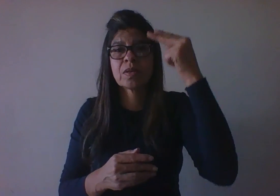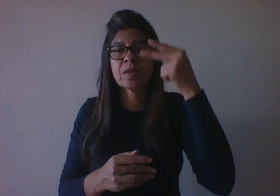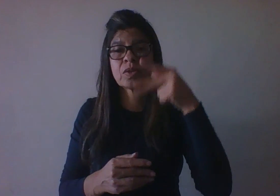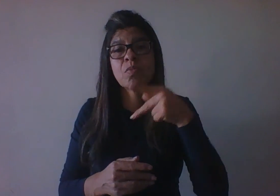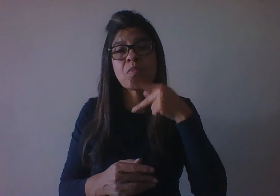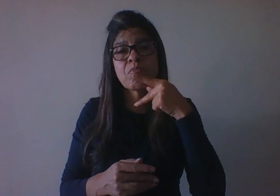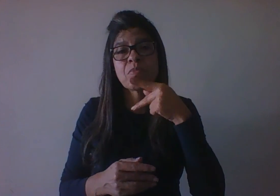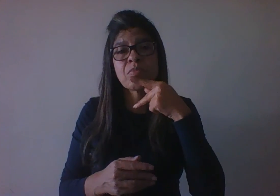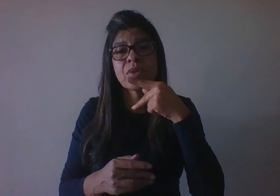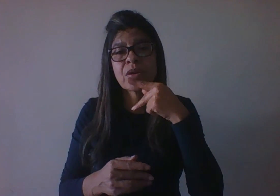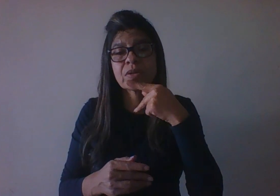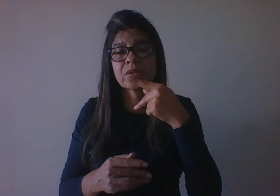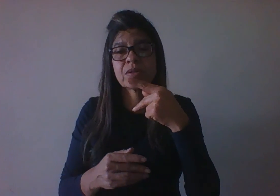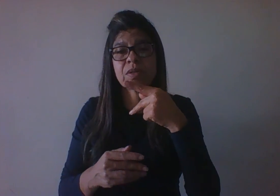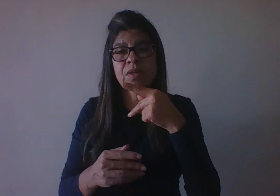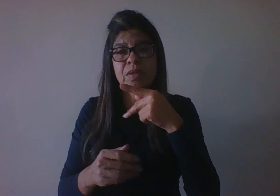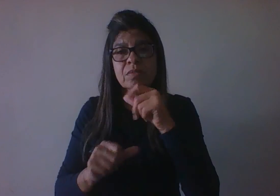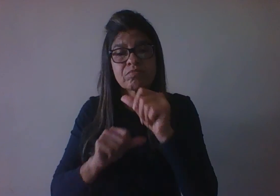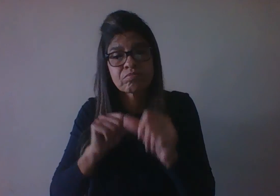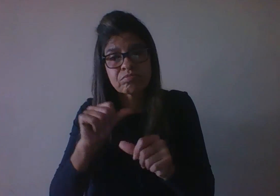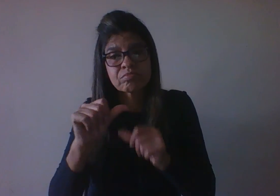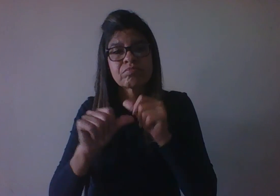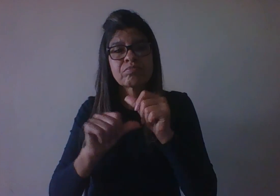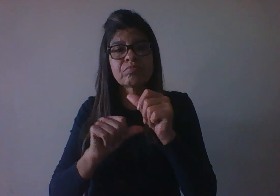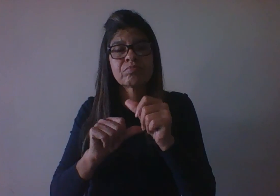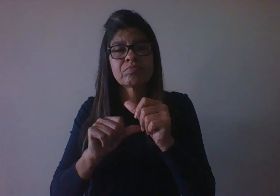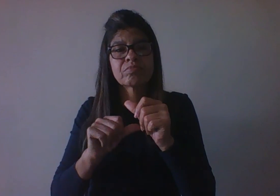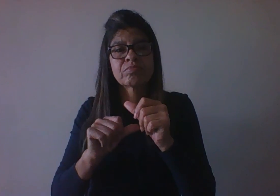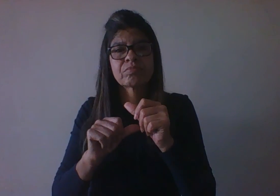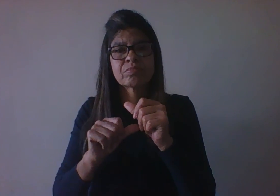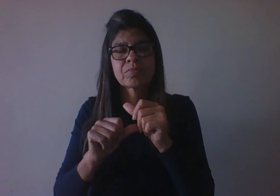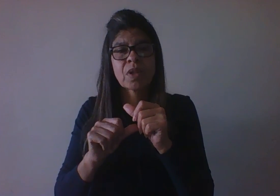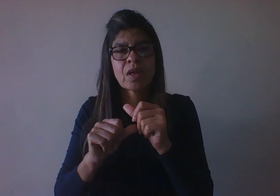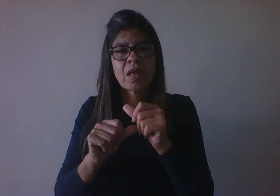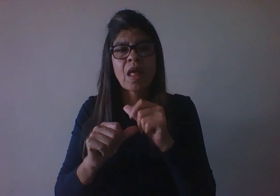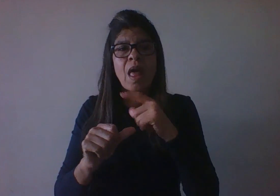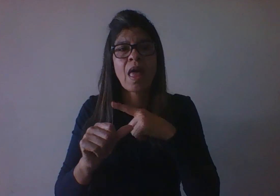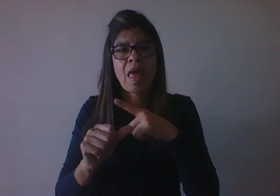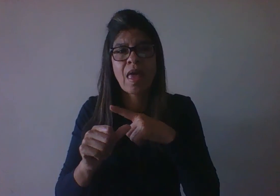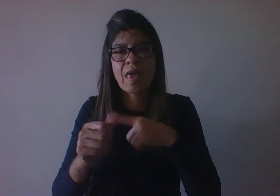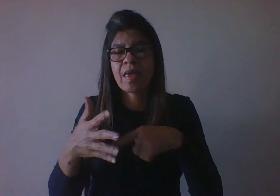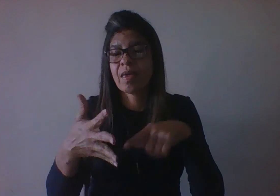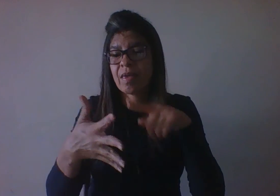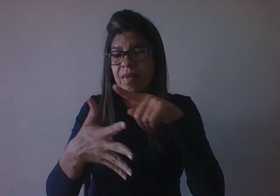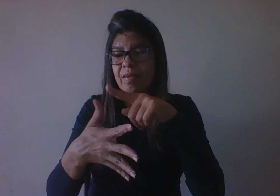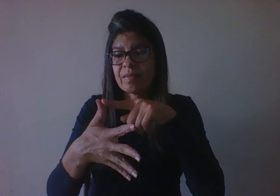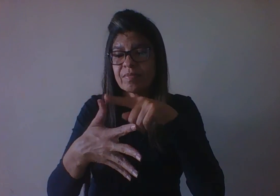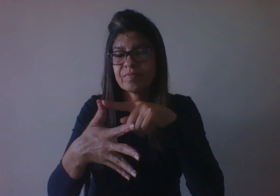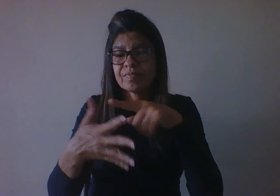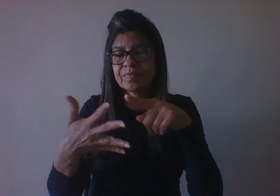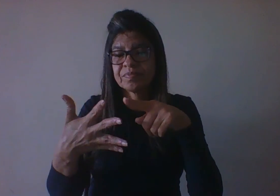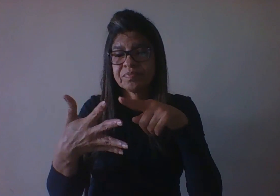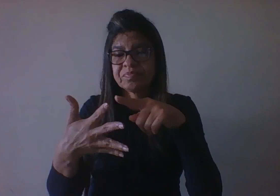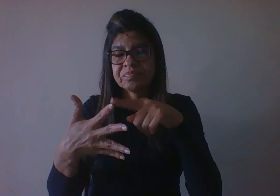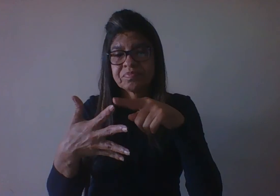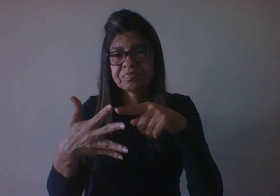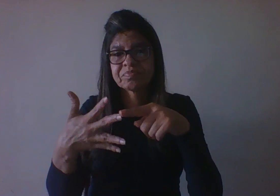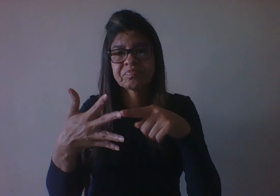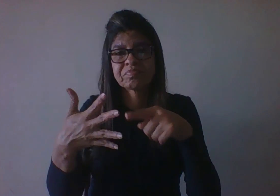desenvolvimento, o que ele nomeia de estágio sensório-motor, do nascimento até dois anos de idade, onde a criança,